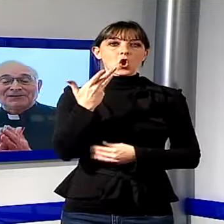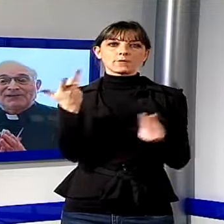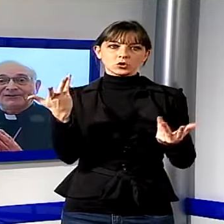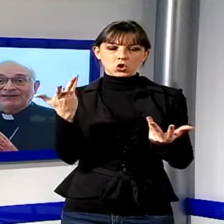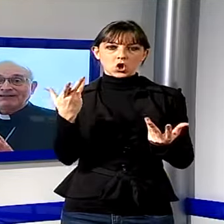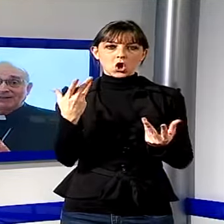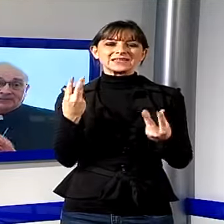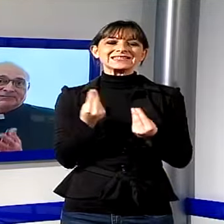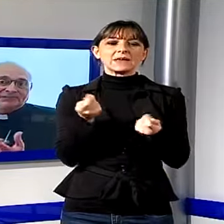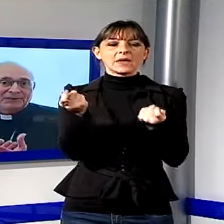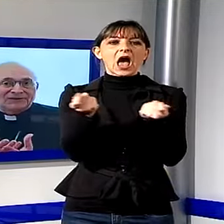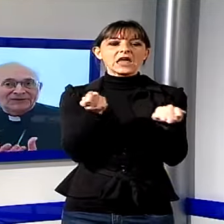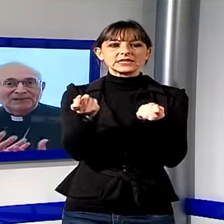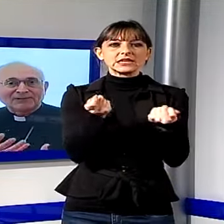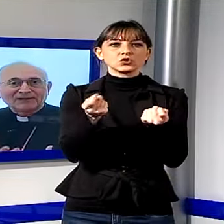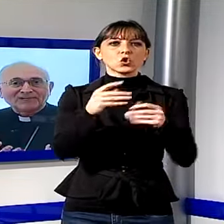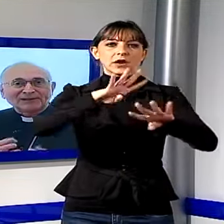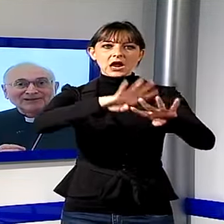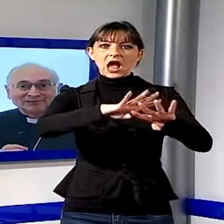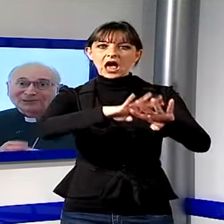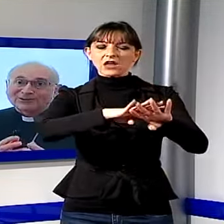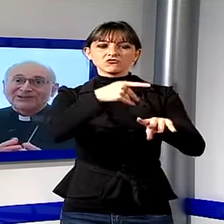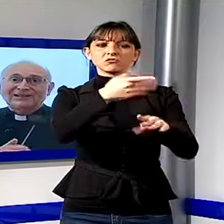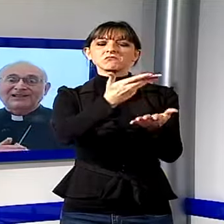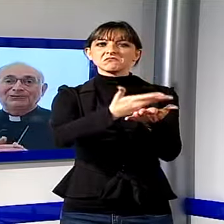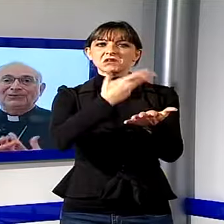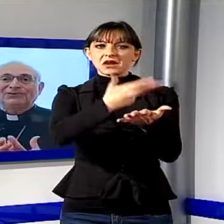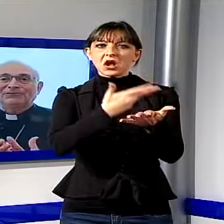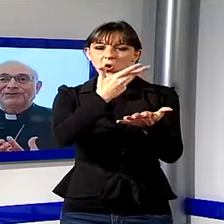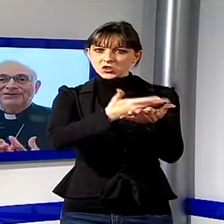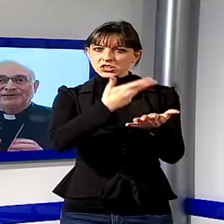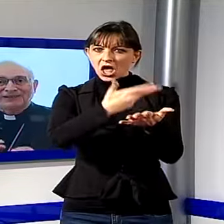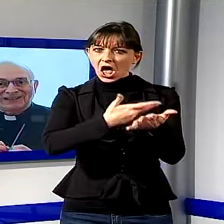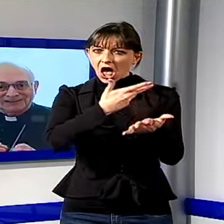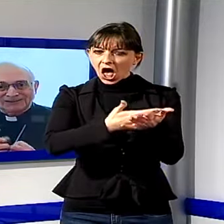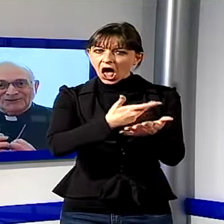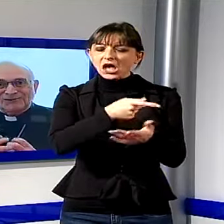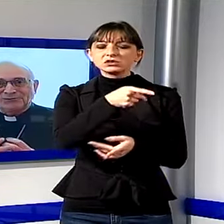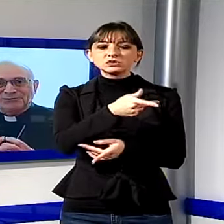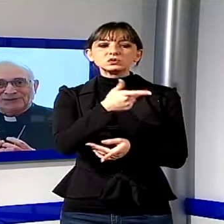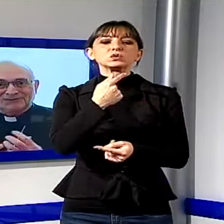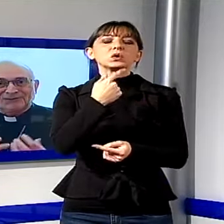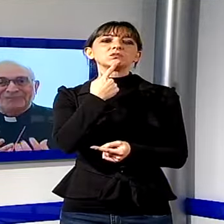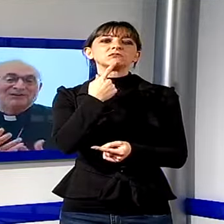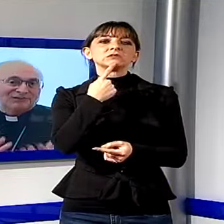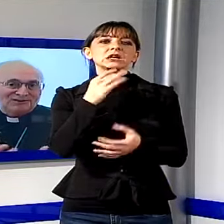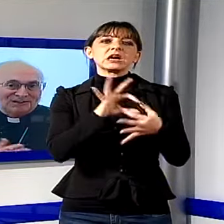mi raccontava, comprensibile in quell'ambiente molto delicato, molto difficile, dove le relazioni sono dure, insomma difficili,